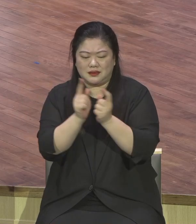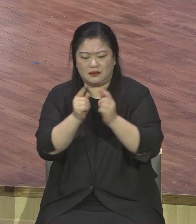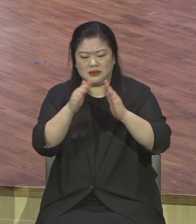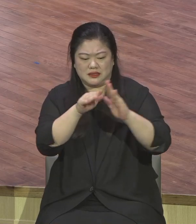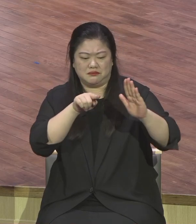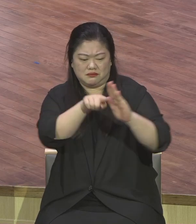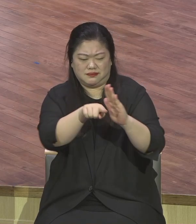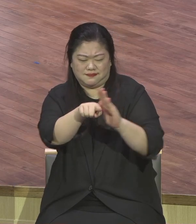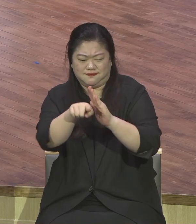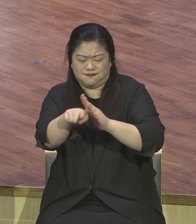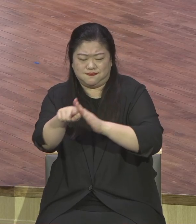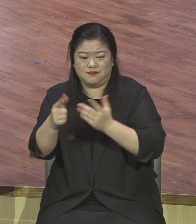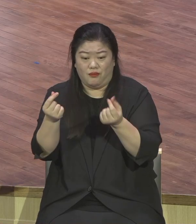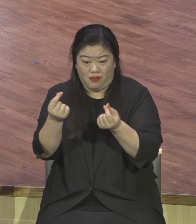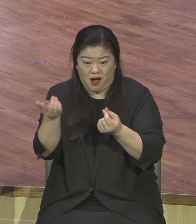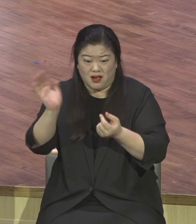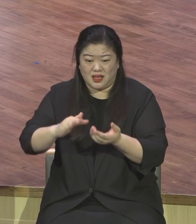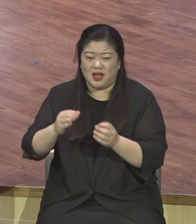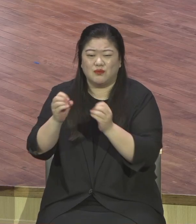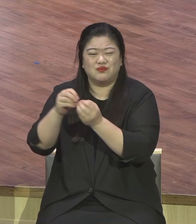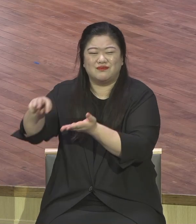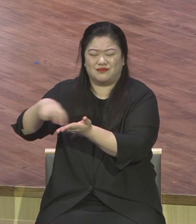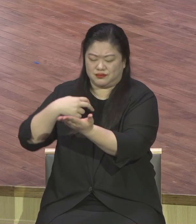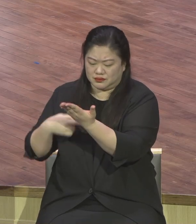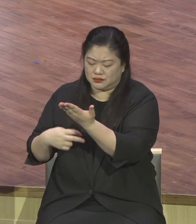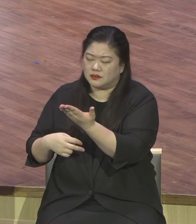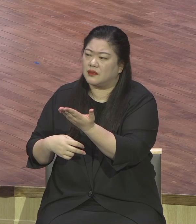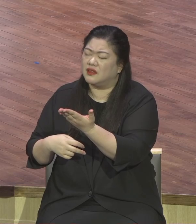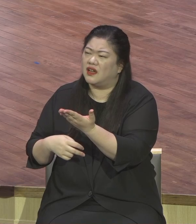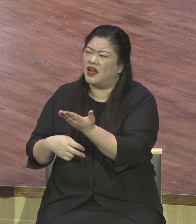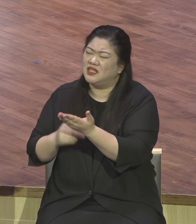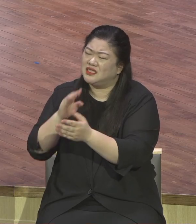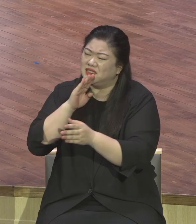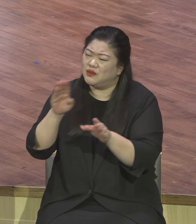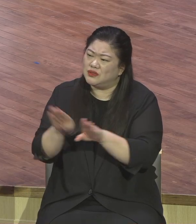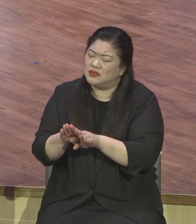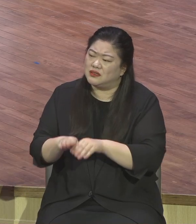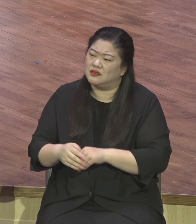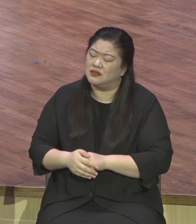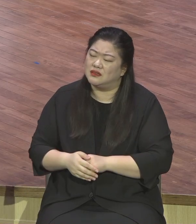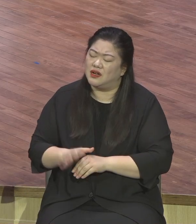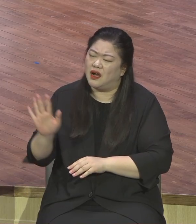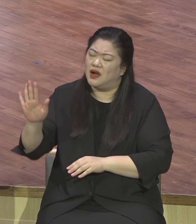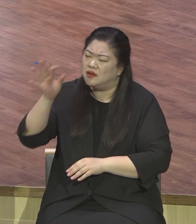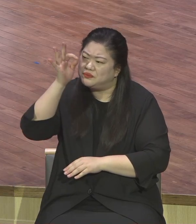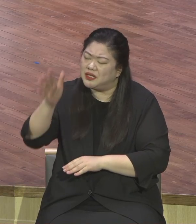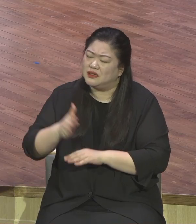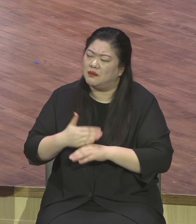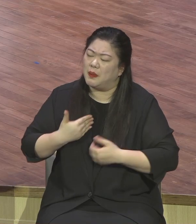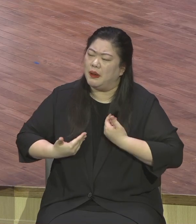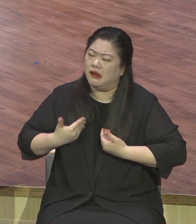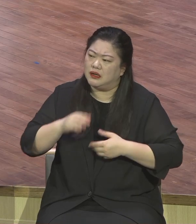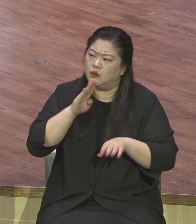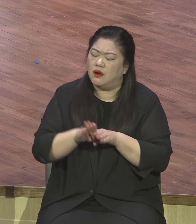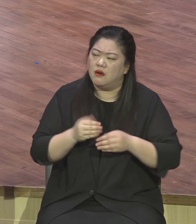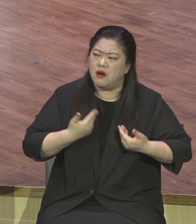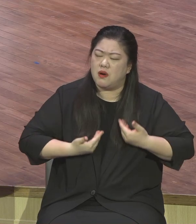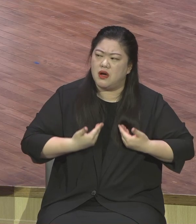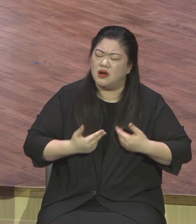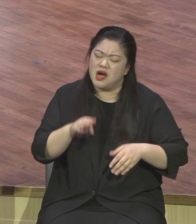생각하죠 나 바빠서 뭔가 나 피곤해 할 일 없어 그런데 가냐 일이 많아서